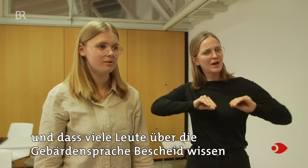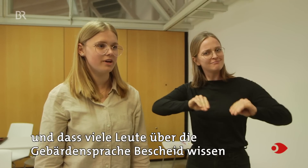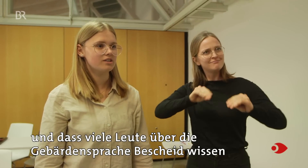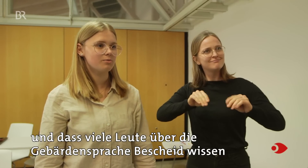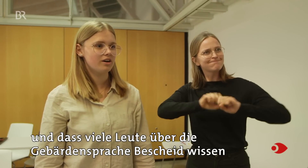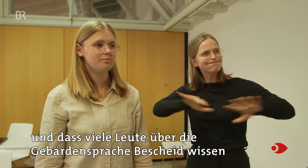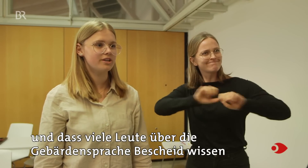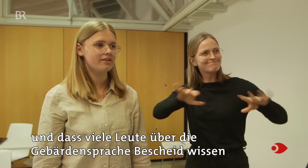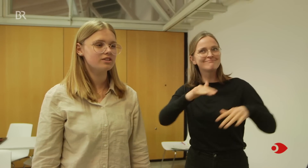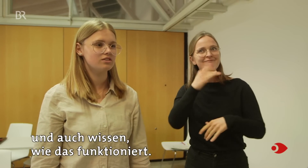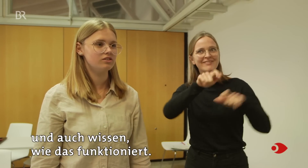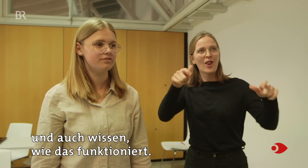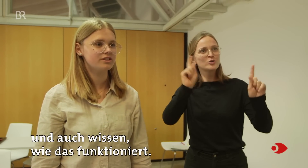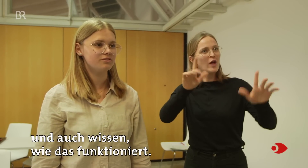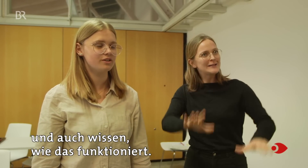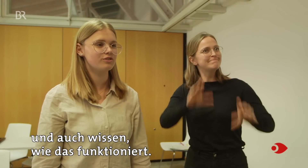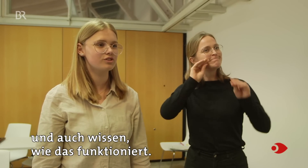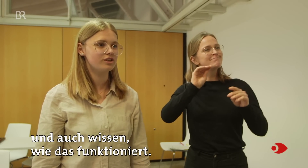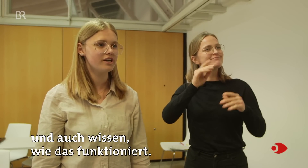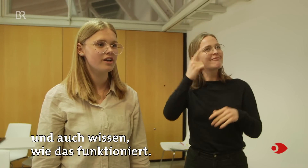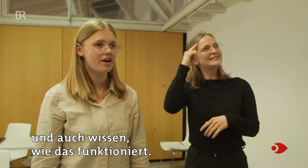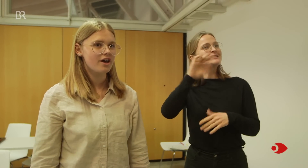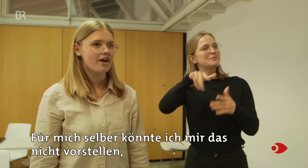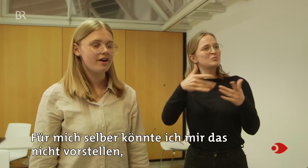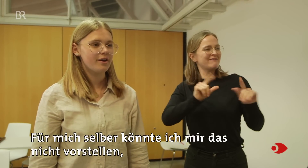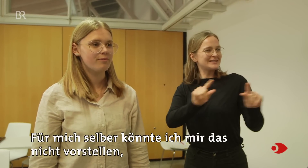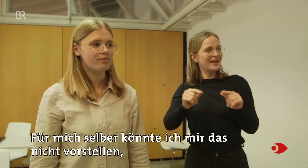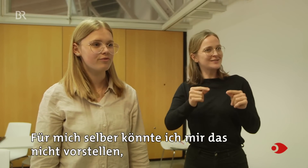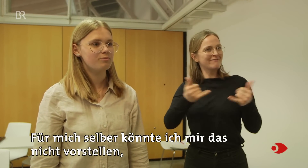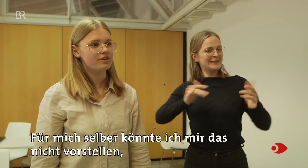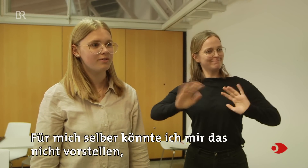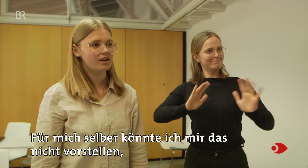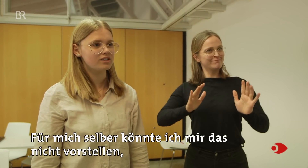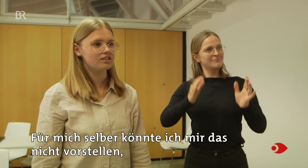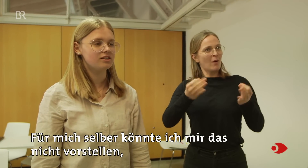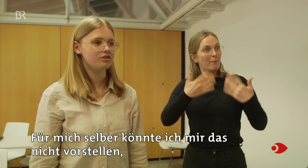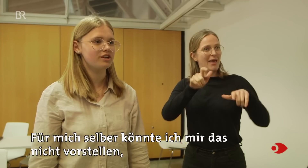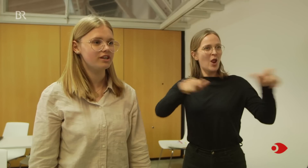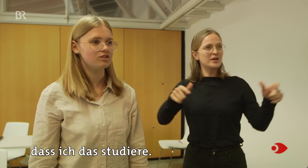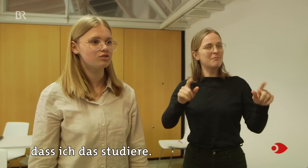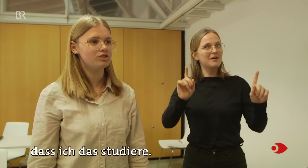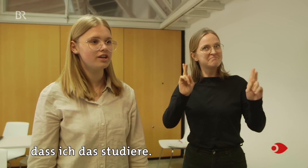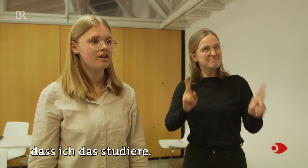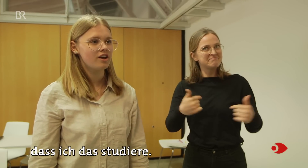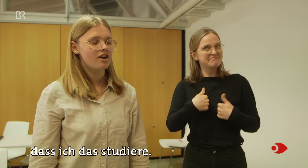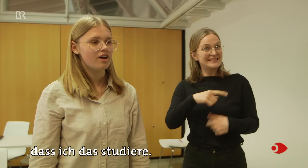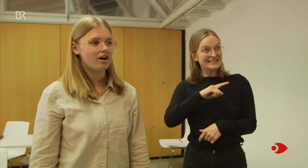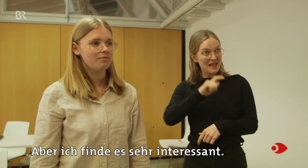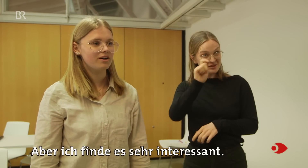Gebärdensprache Bescheid wissen und auch wissen, wie das funktioniert. Für mich selber kann ich es jetzt nicht verstehen, dass sie studiert, aber